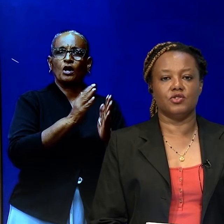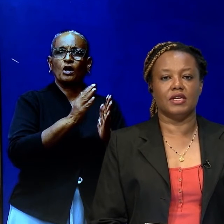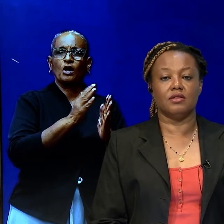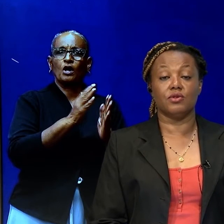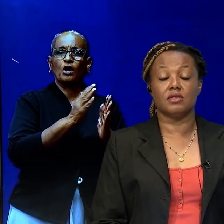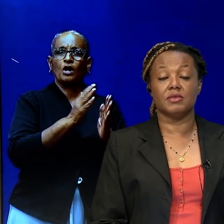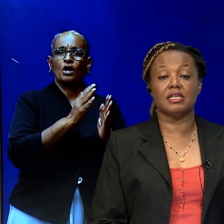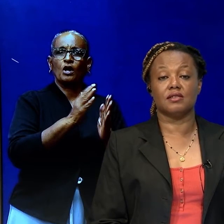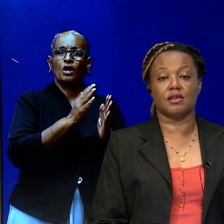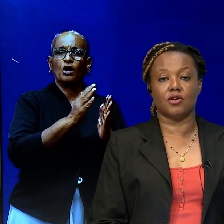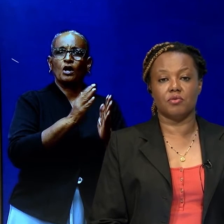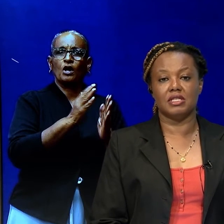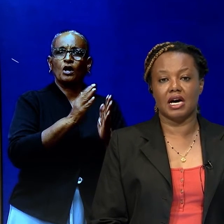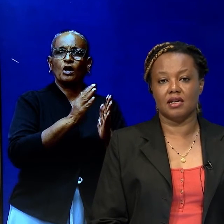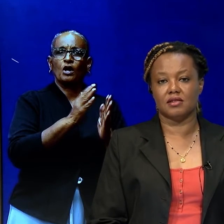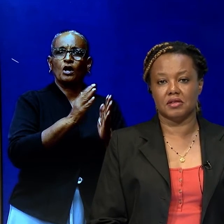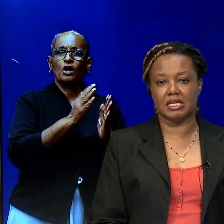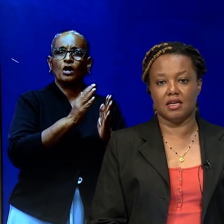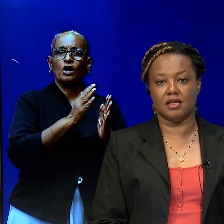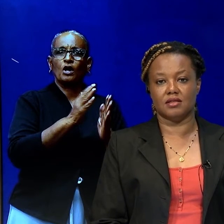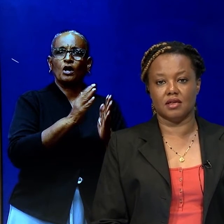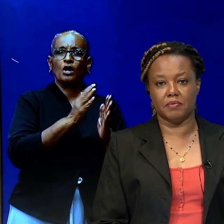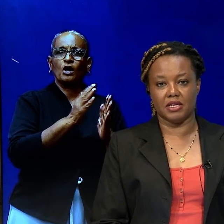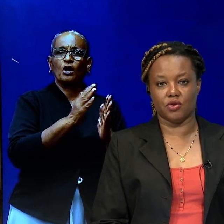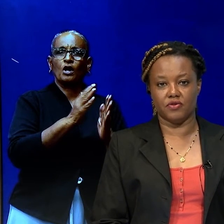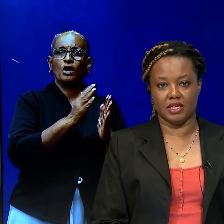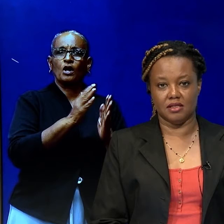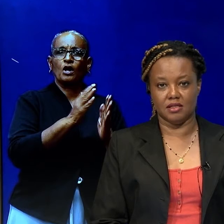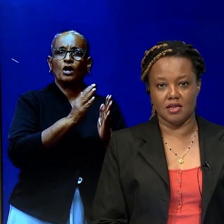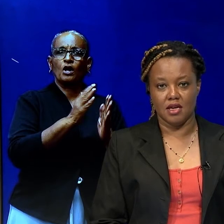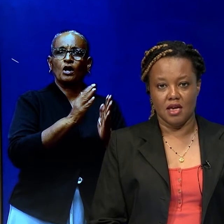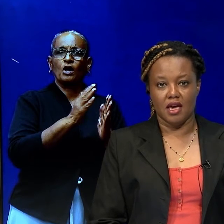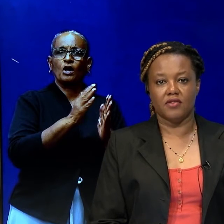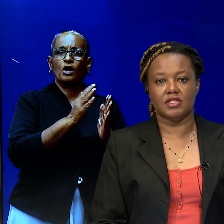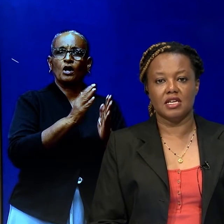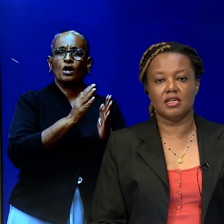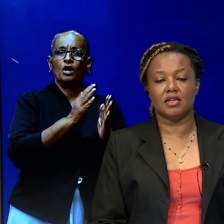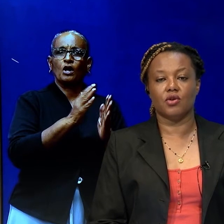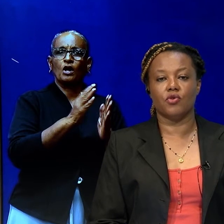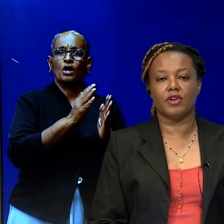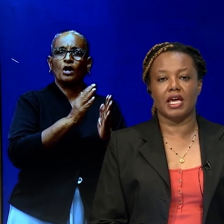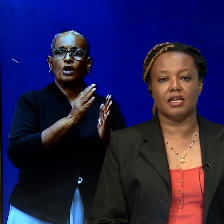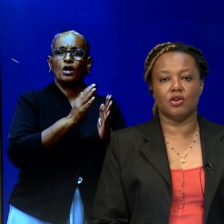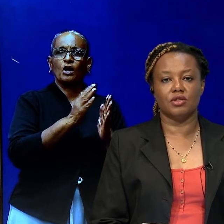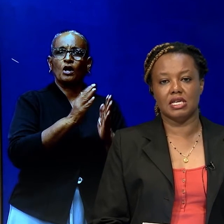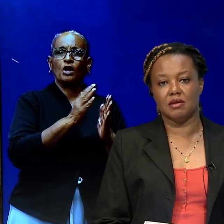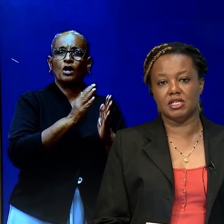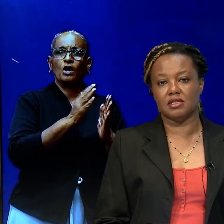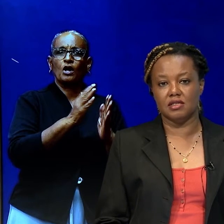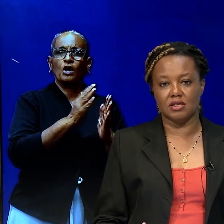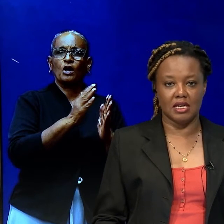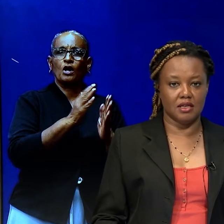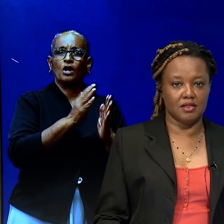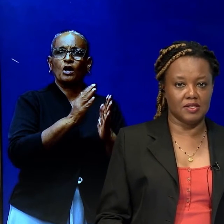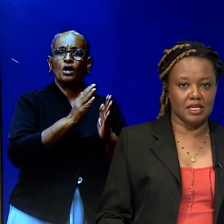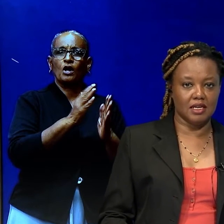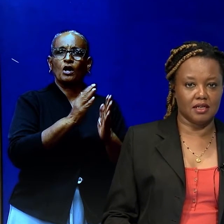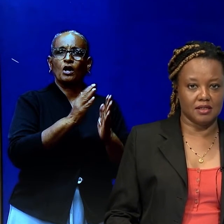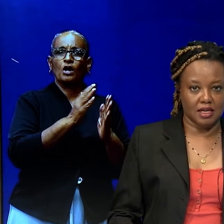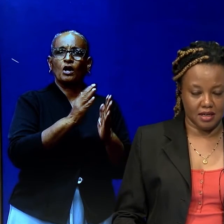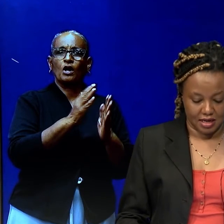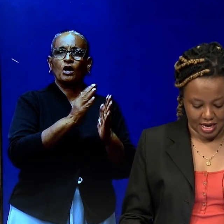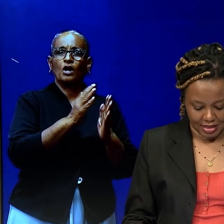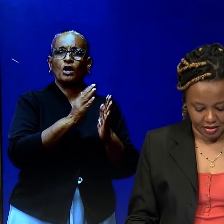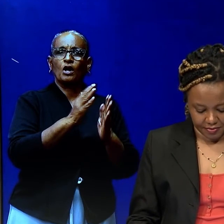van Handel, Industrie en Toerisme, gisteren op de dagelijkse regeringspersconferentie. Hij verzekert dat de overheid de ondernemers niet in de